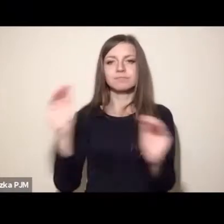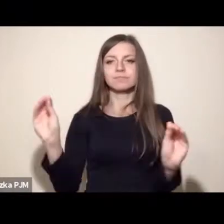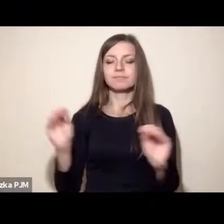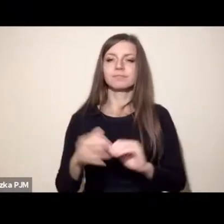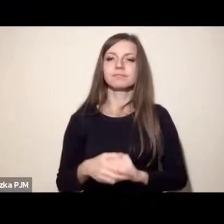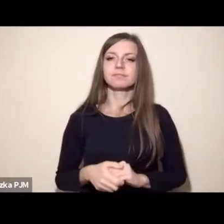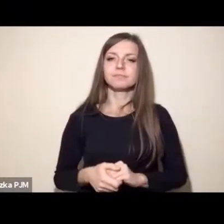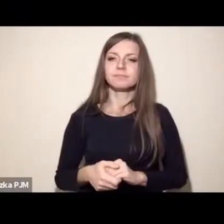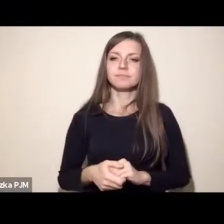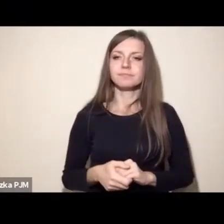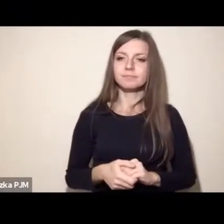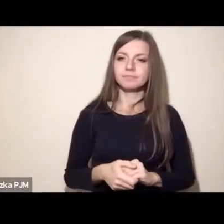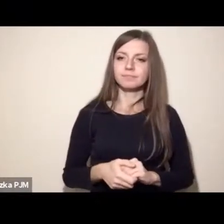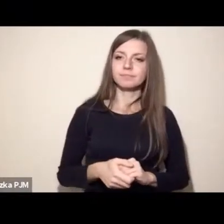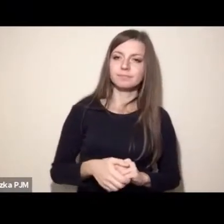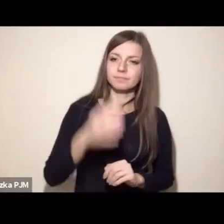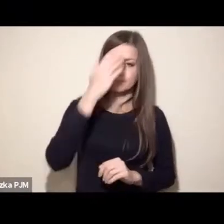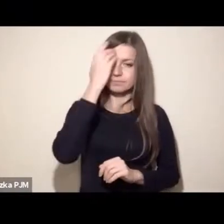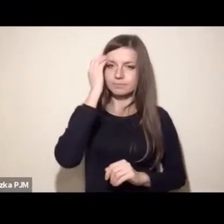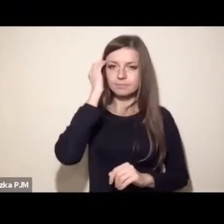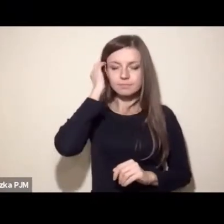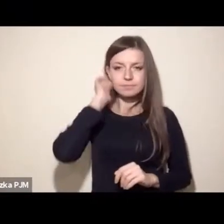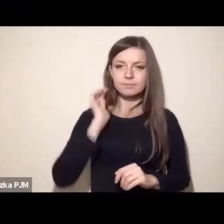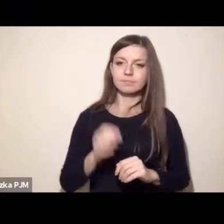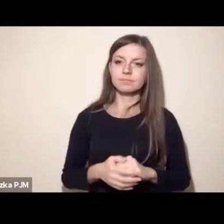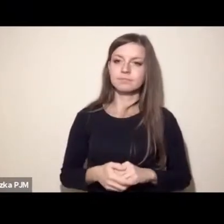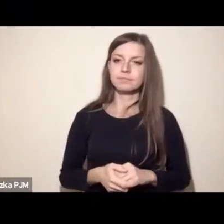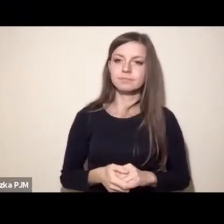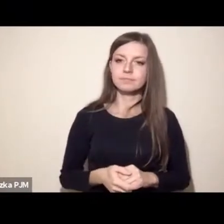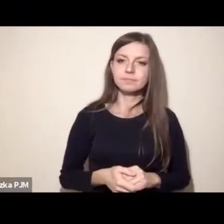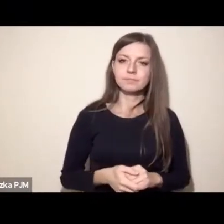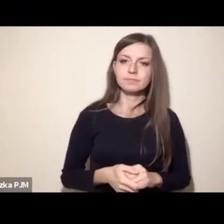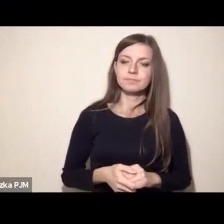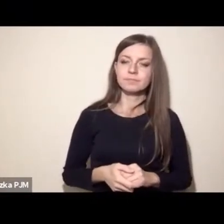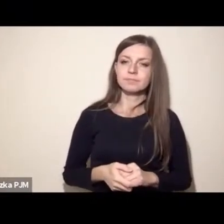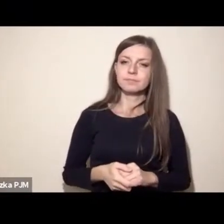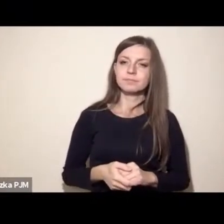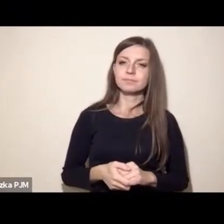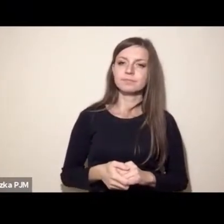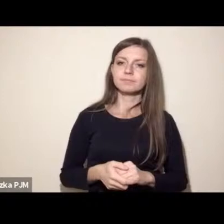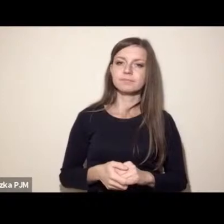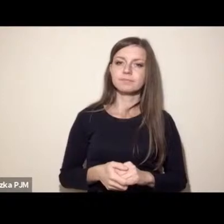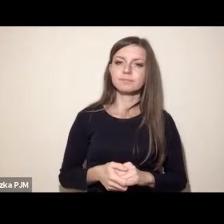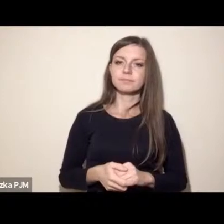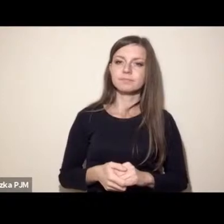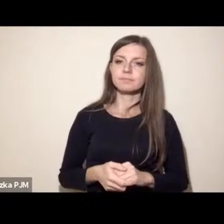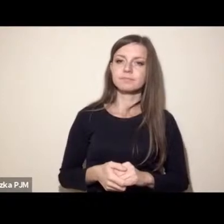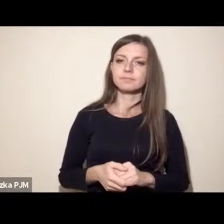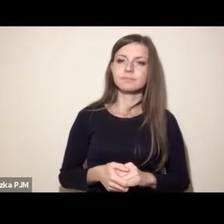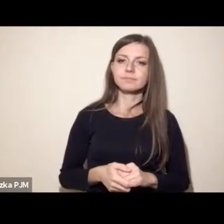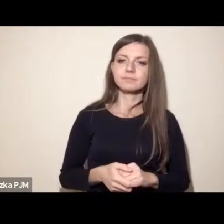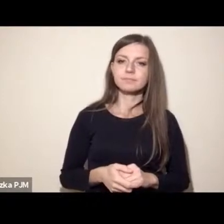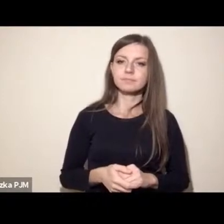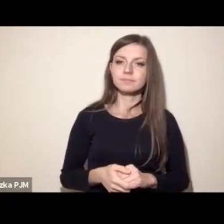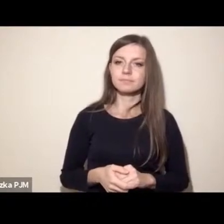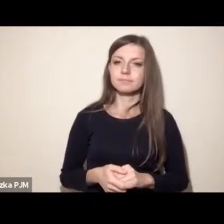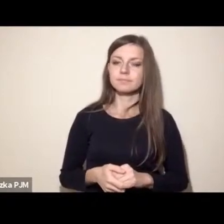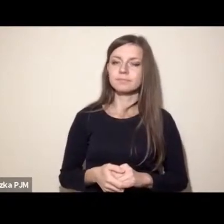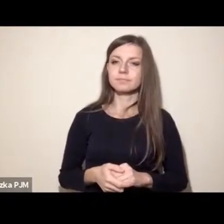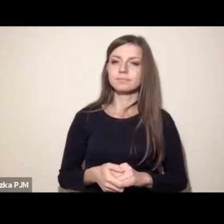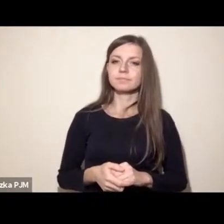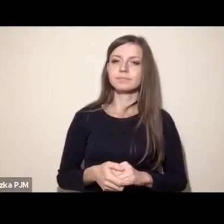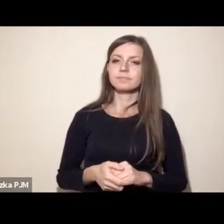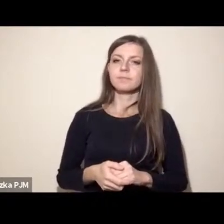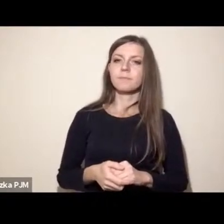zarazem też poszerzeniem perspektywy, o której nie wspomniał Profesor Elżanowski,